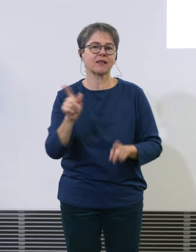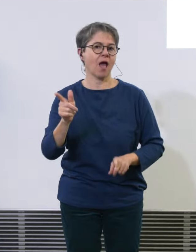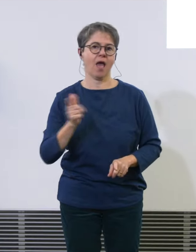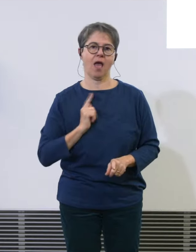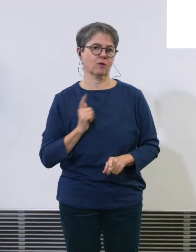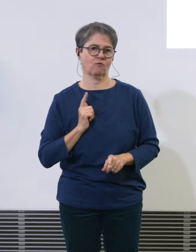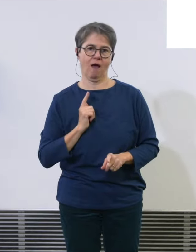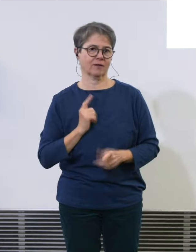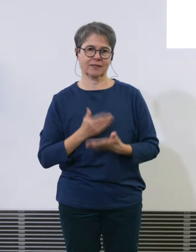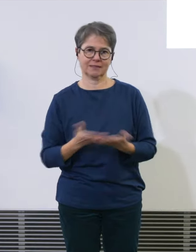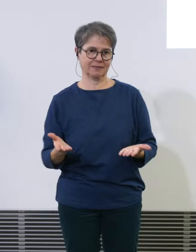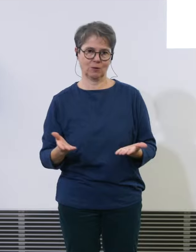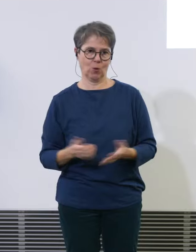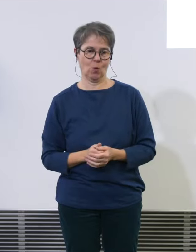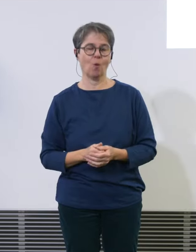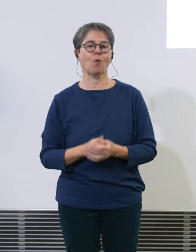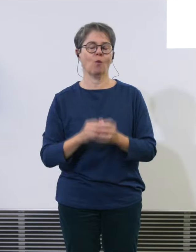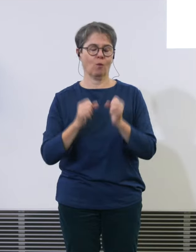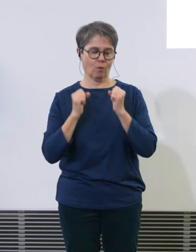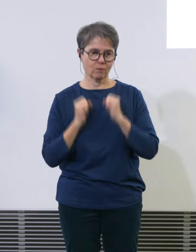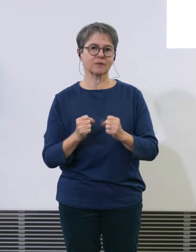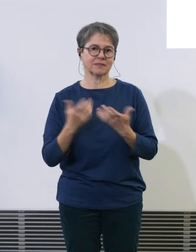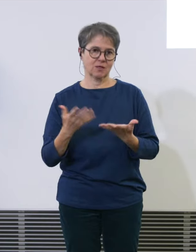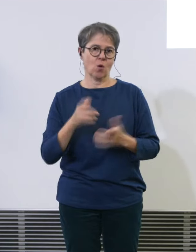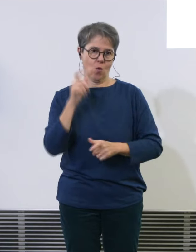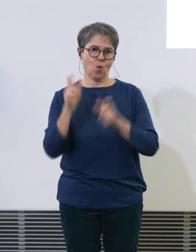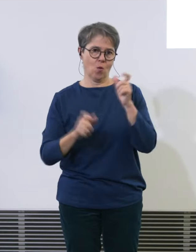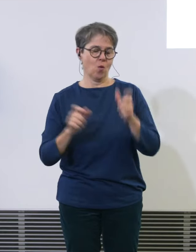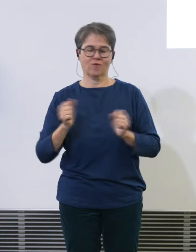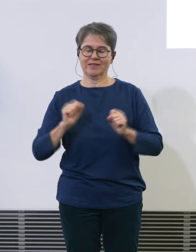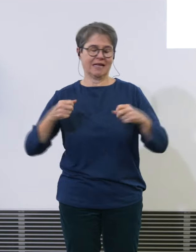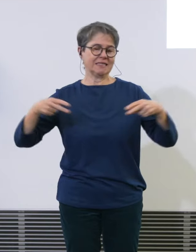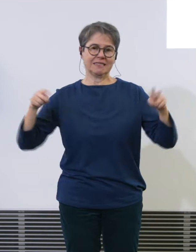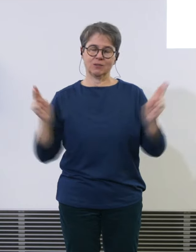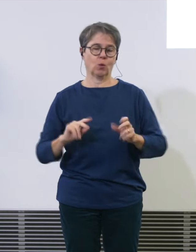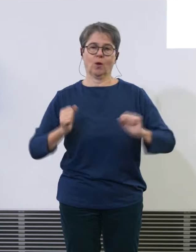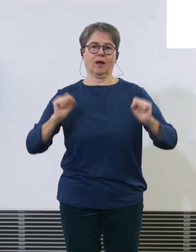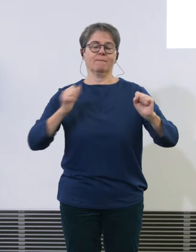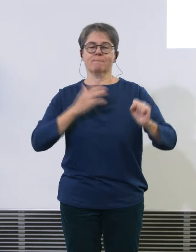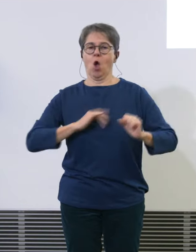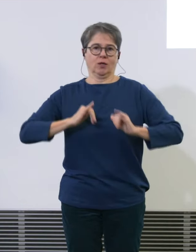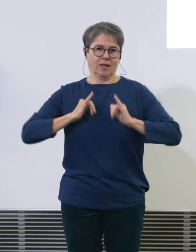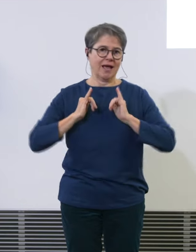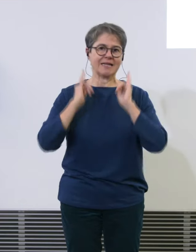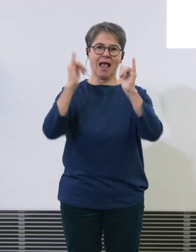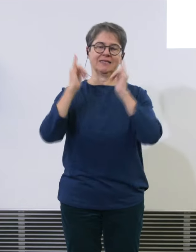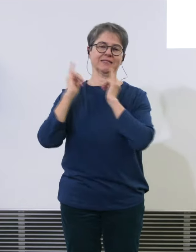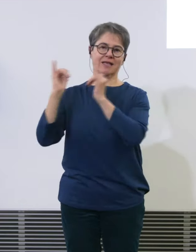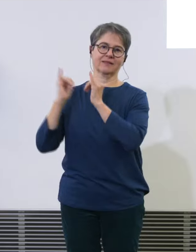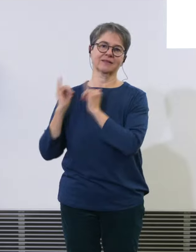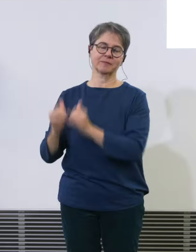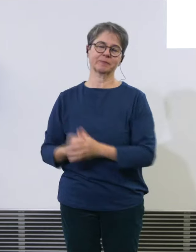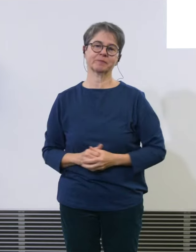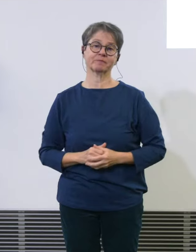erwartet hat. Aber sie ist schlagartig bei der Zurückkehrt. Und das hat natürlich die ganze Luftfahrtindustrie